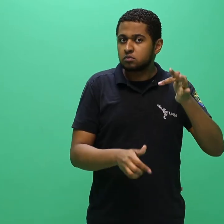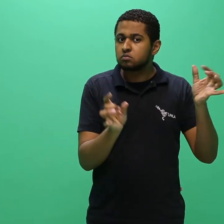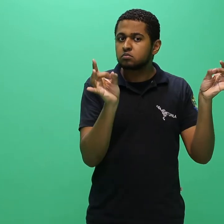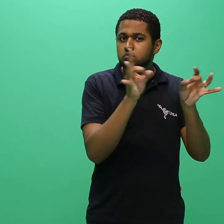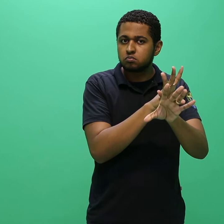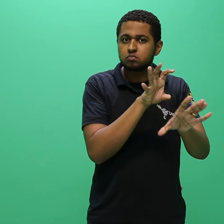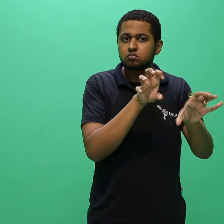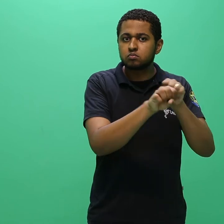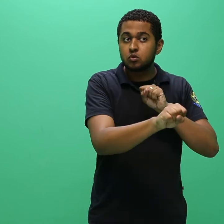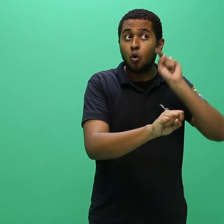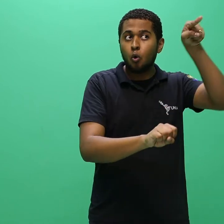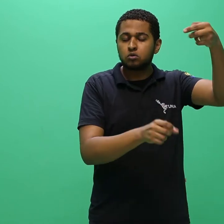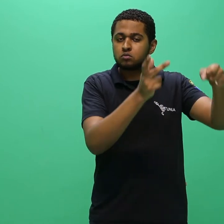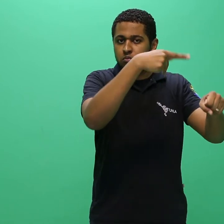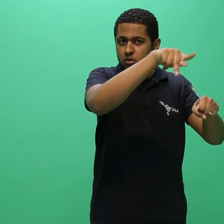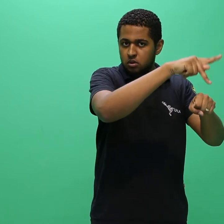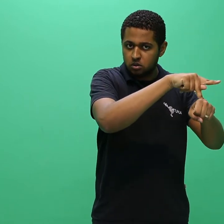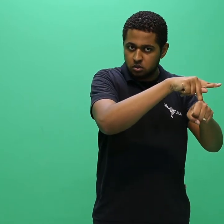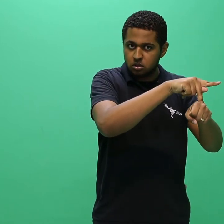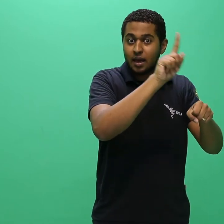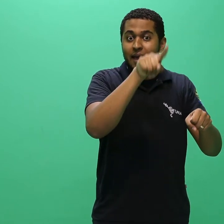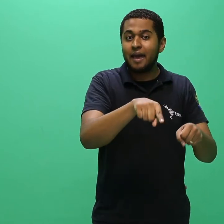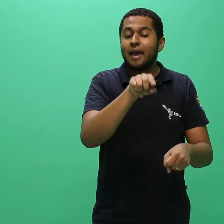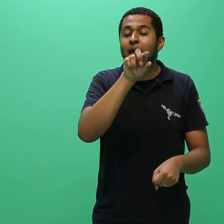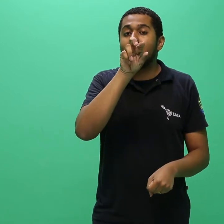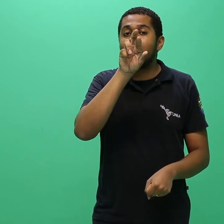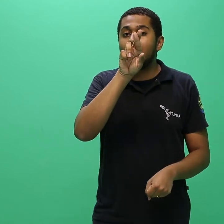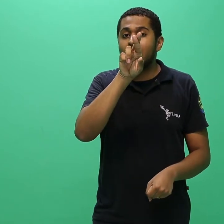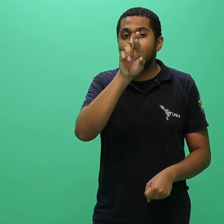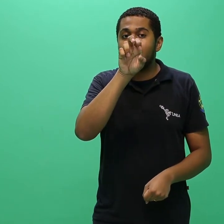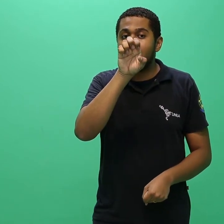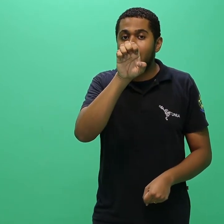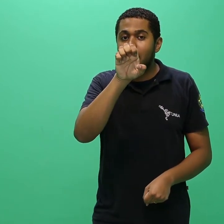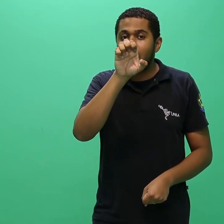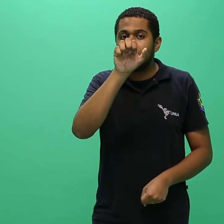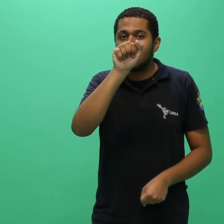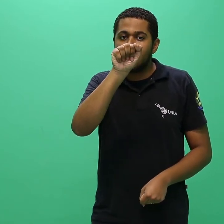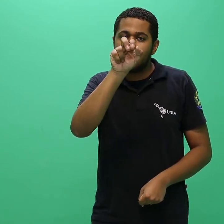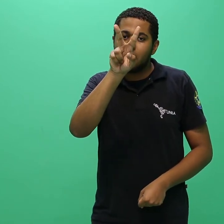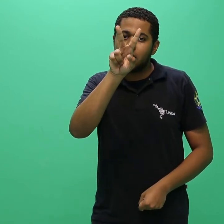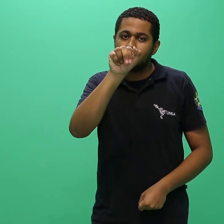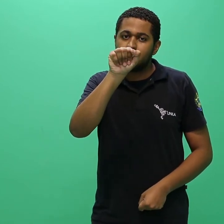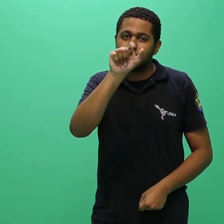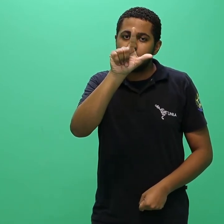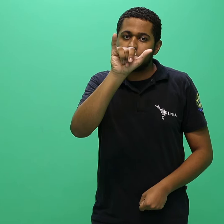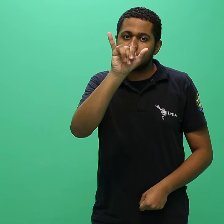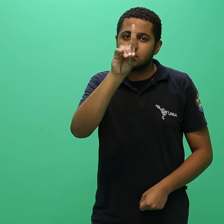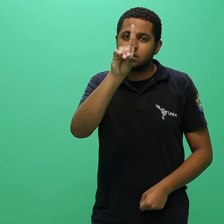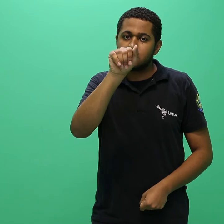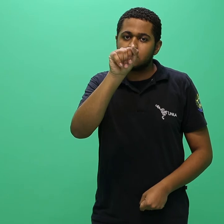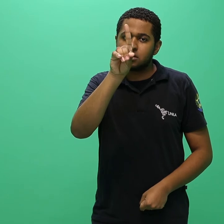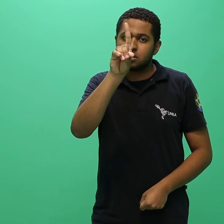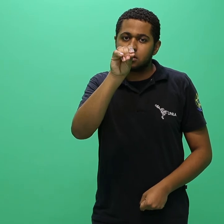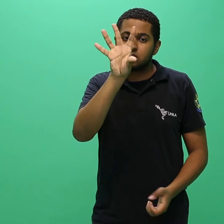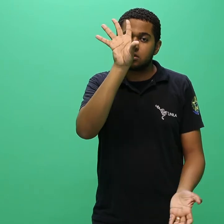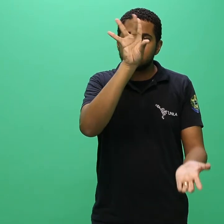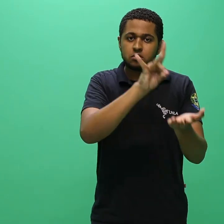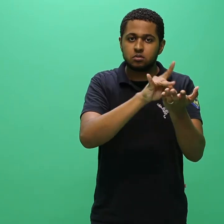registrado no Brasil e que tenha a intenção de adquirir outra formação em curso superior da